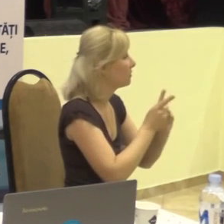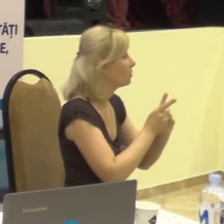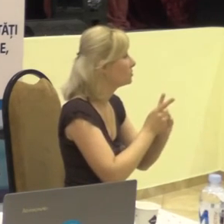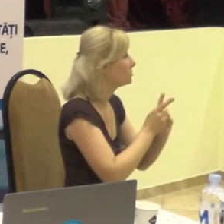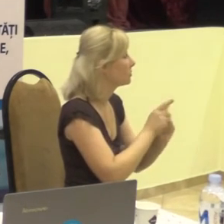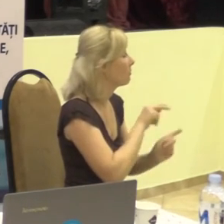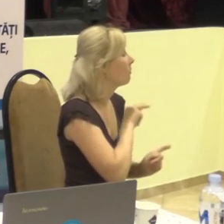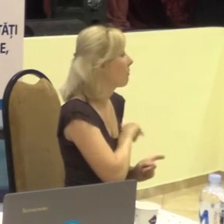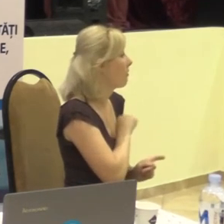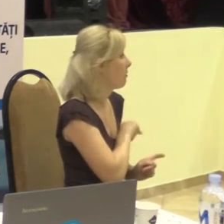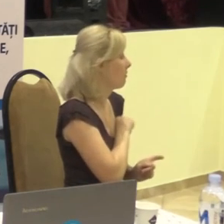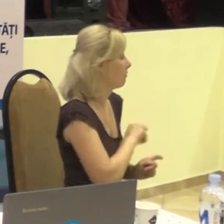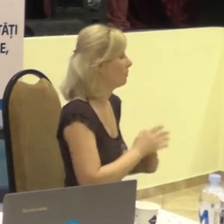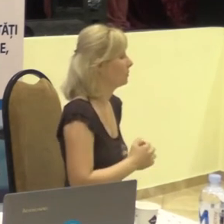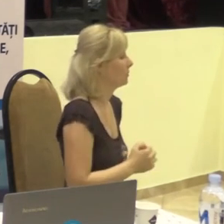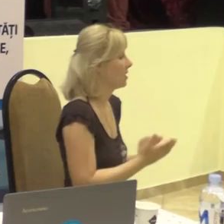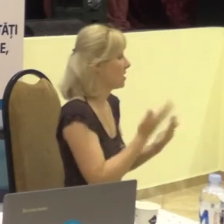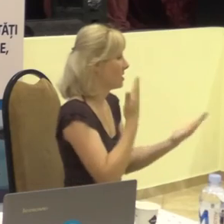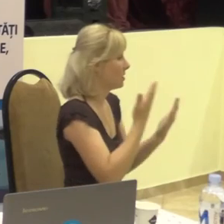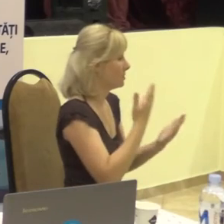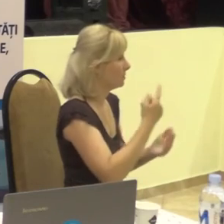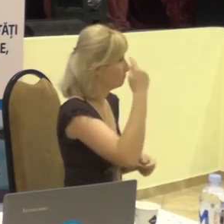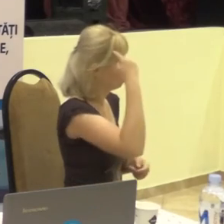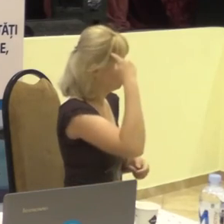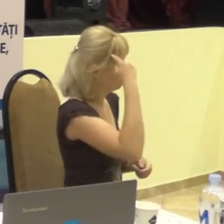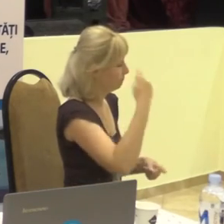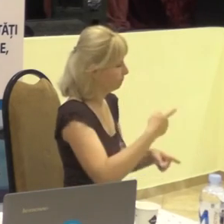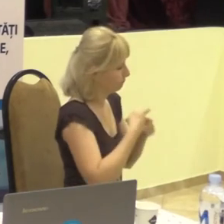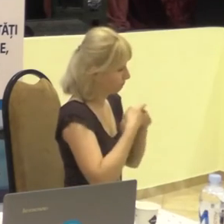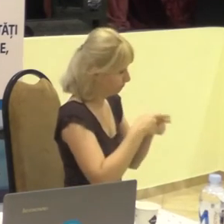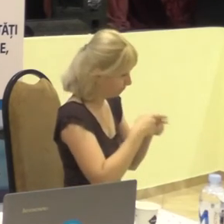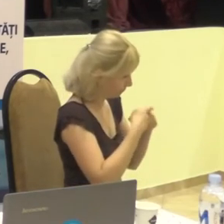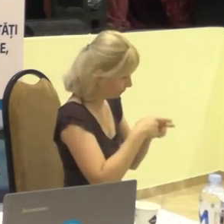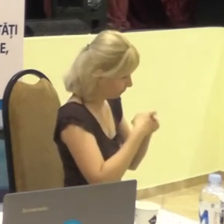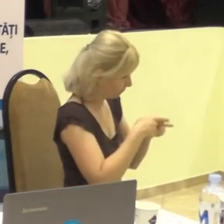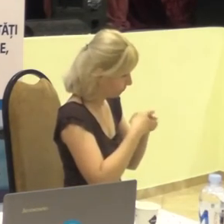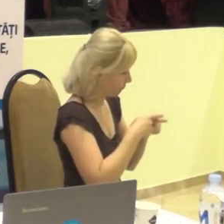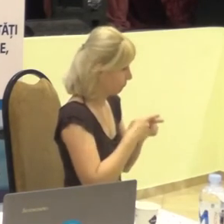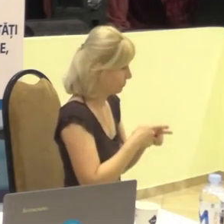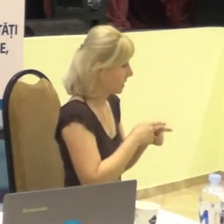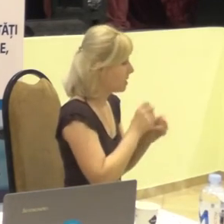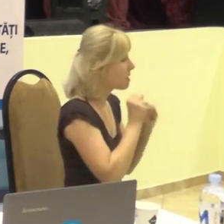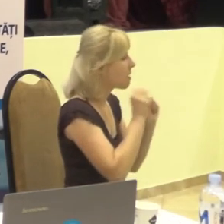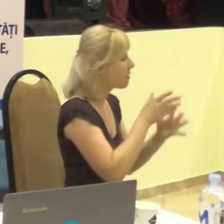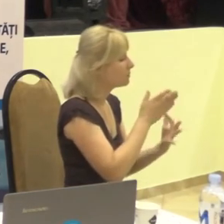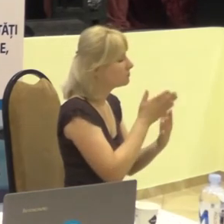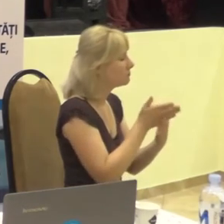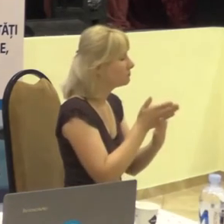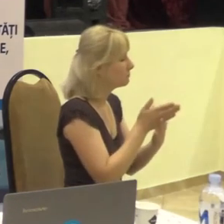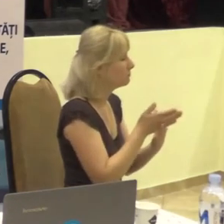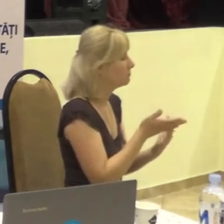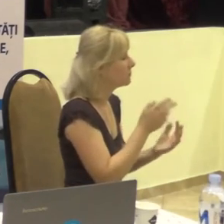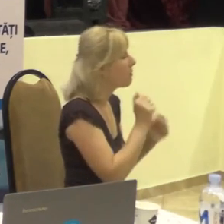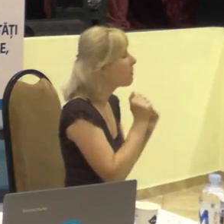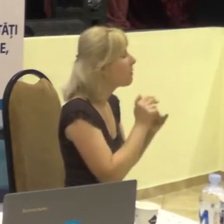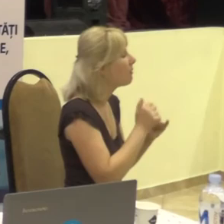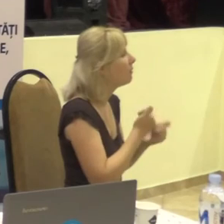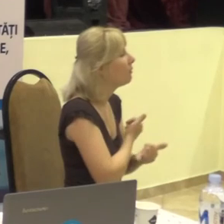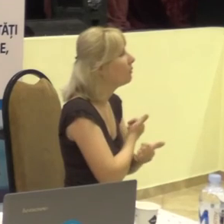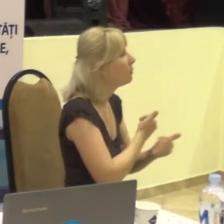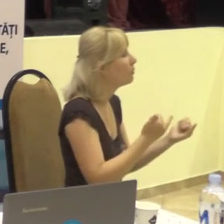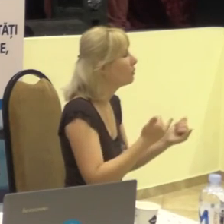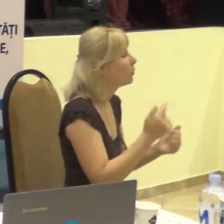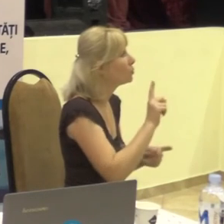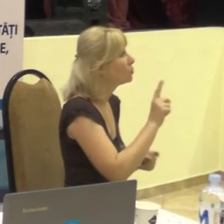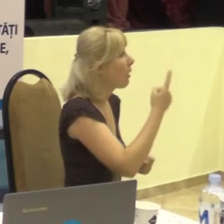mimico-gestual. Deci, dacă am face o împărțire matematică, am vedea că